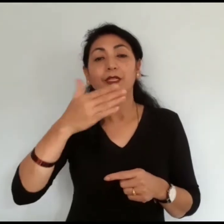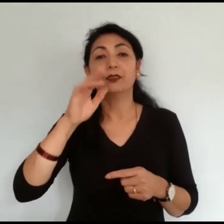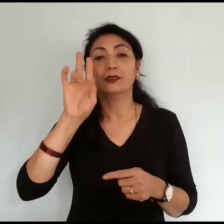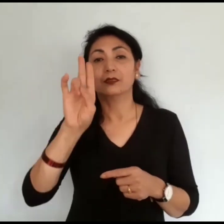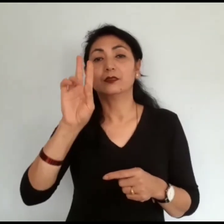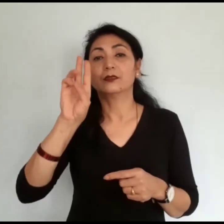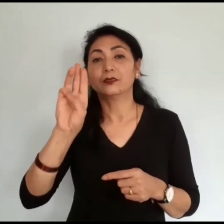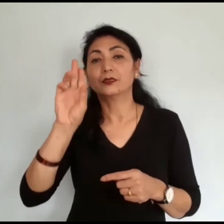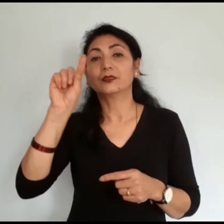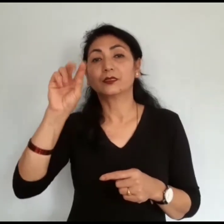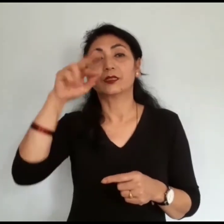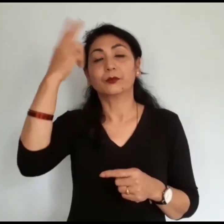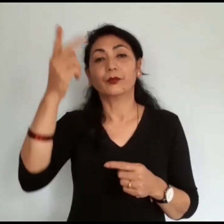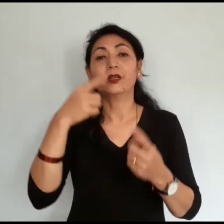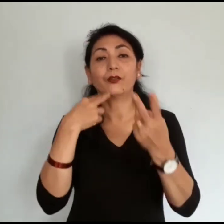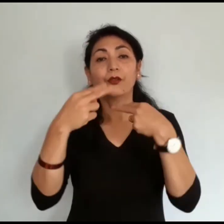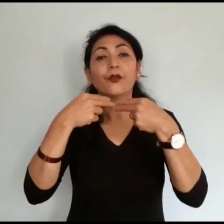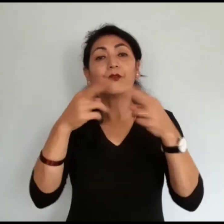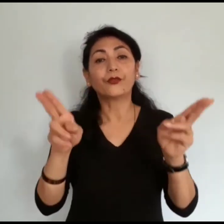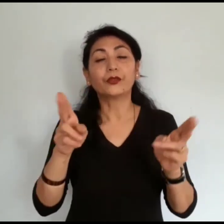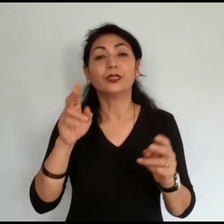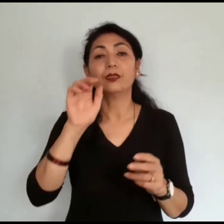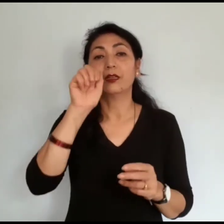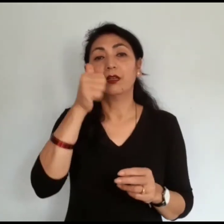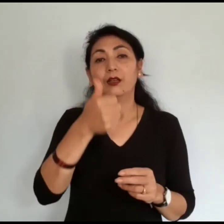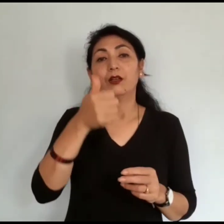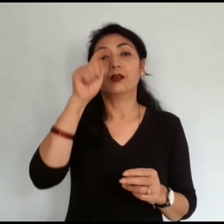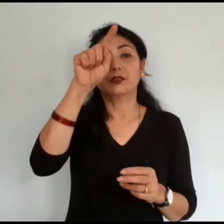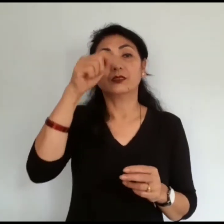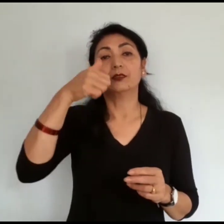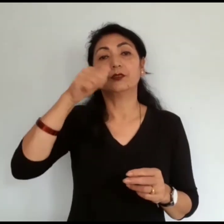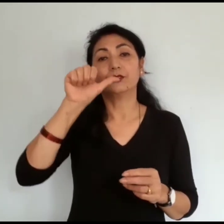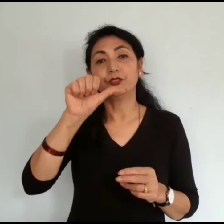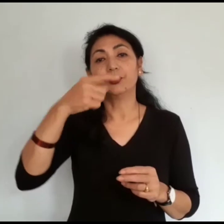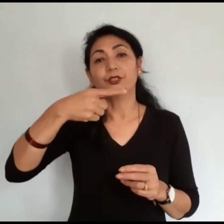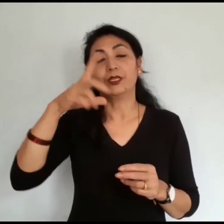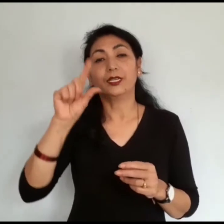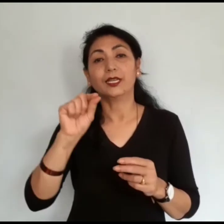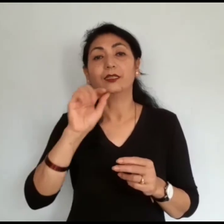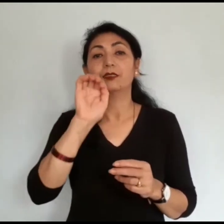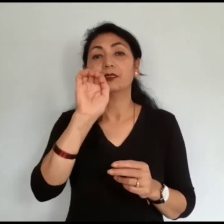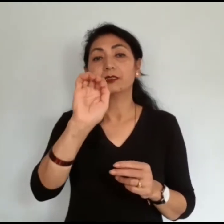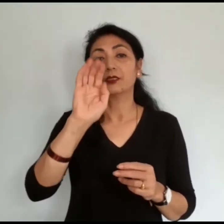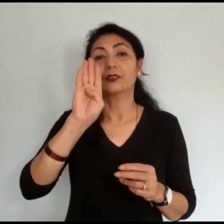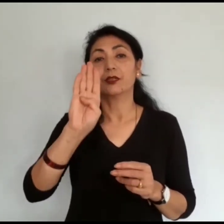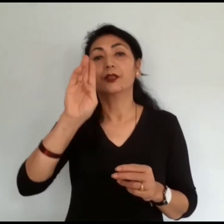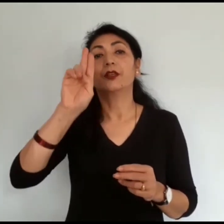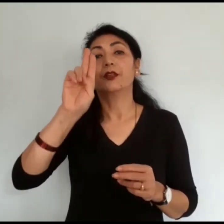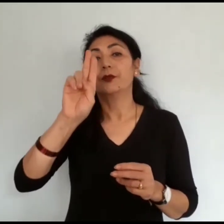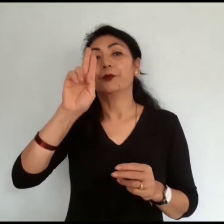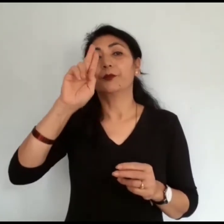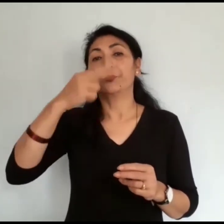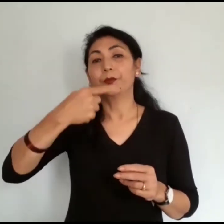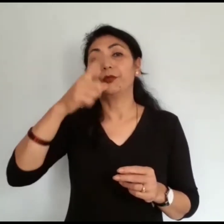अंजनाश्वेस्टर, र रेकी ग्रैंड मास्टर, सभी नाश्वेस्टर हुनु हुने चा। नेपाली साइन लेंग्वेज